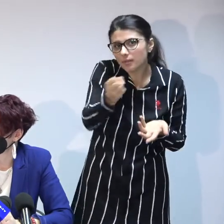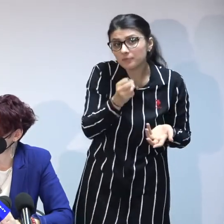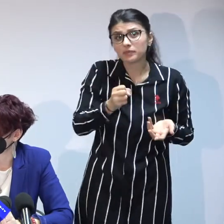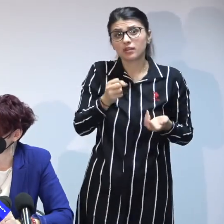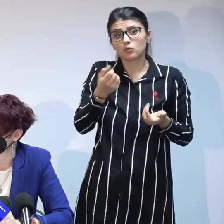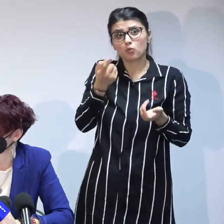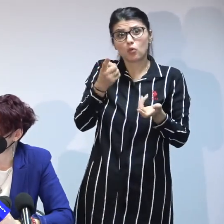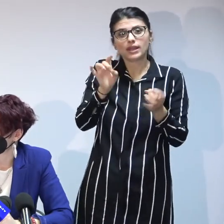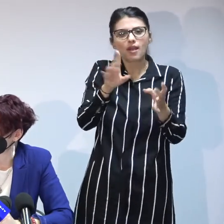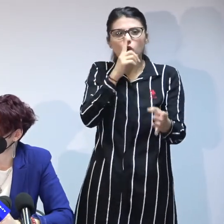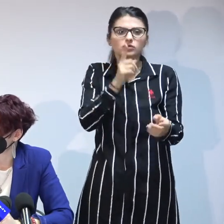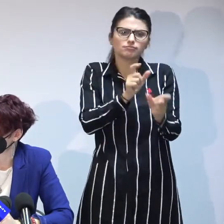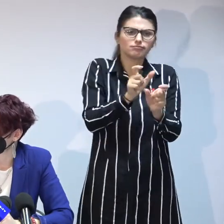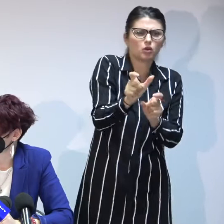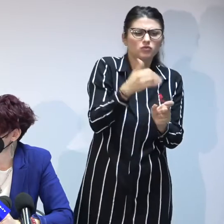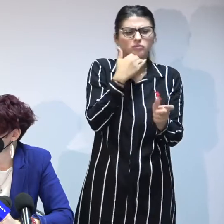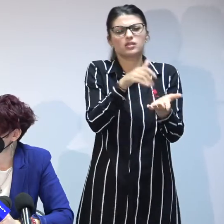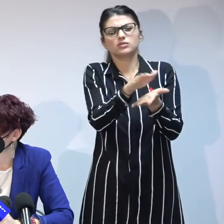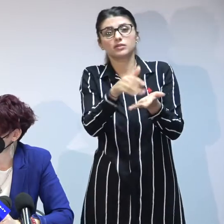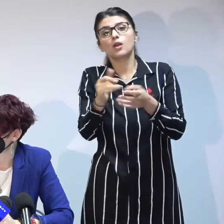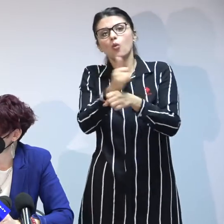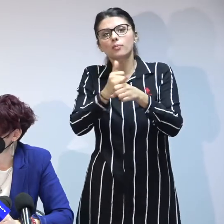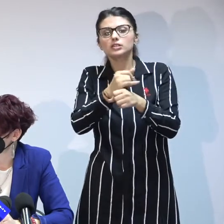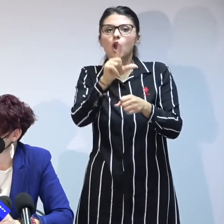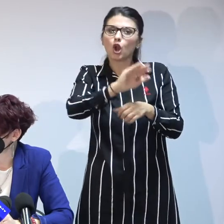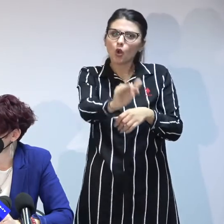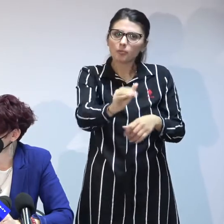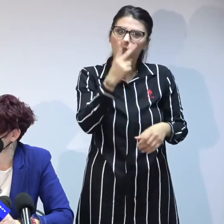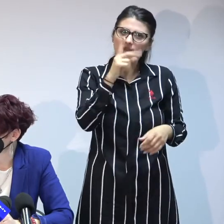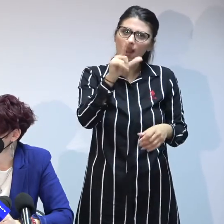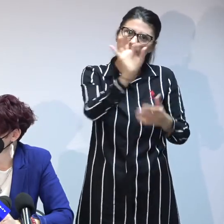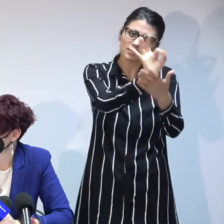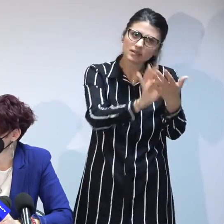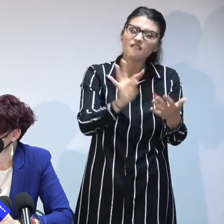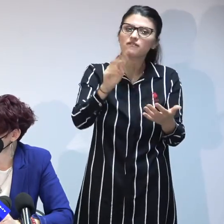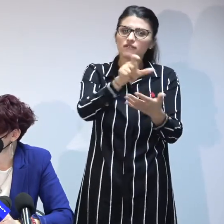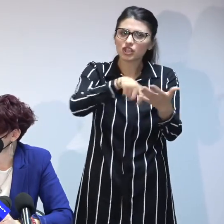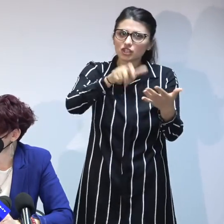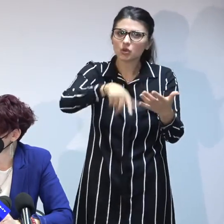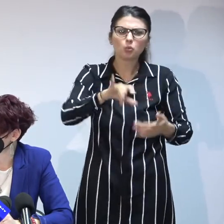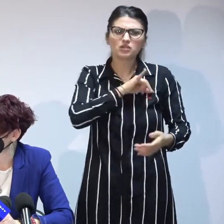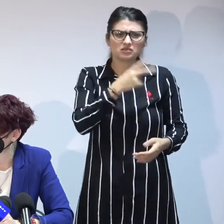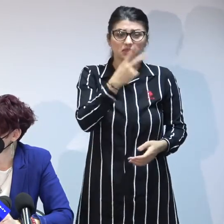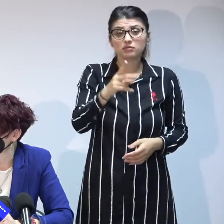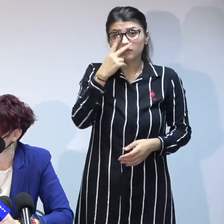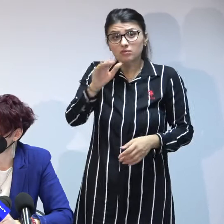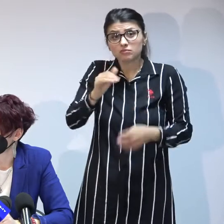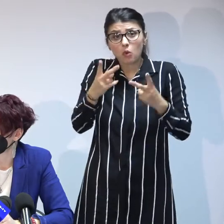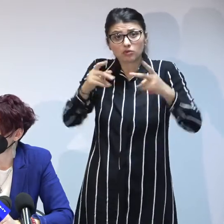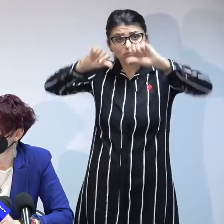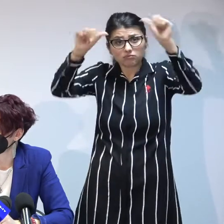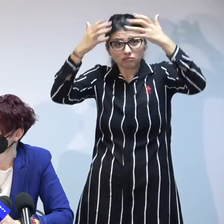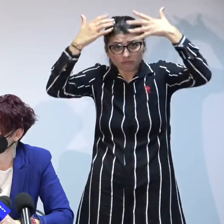intrat în potrivire vedeți copiii intrați pe listă uitați-vă acolo la fișă dar nu băgați în seamă totul mergeți și vedeți copilul